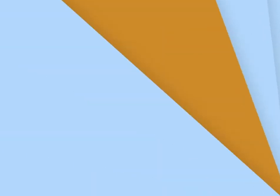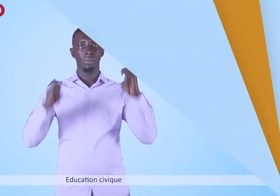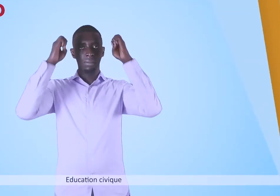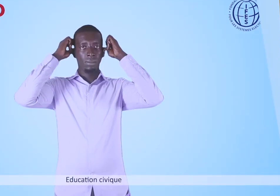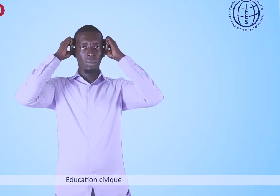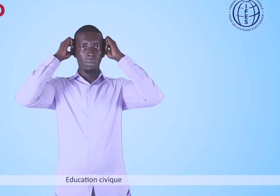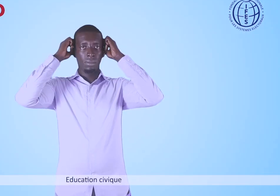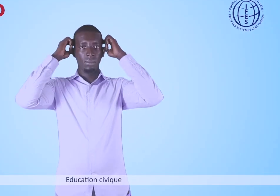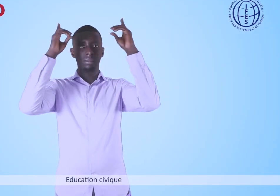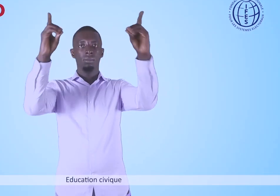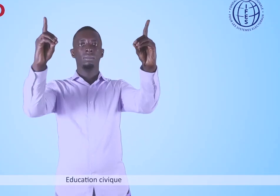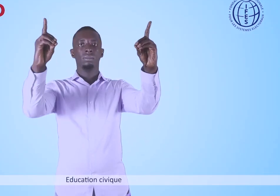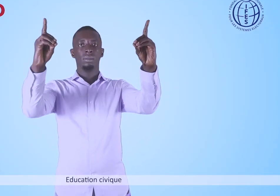Éducation civique